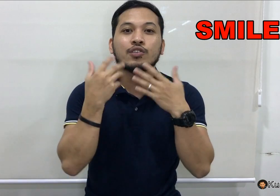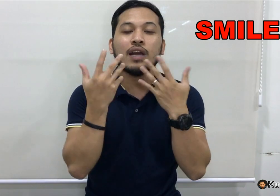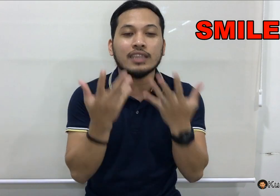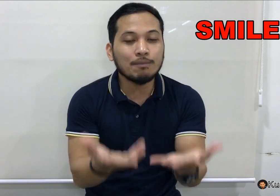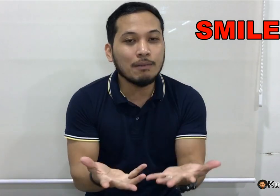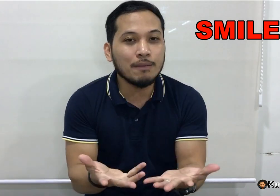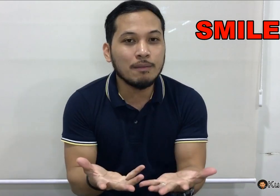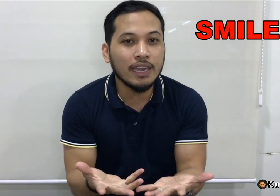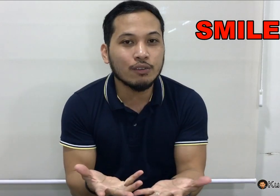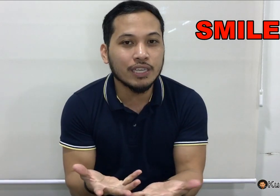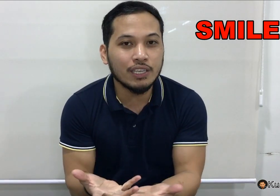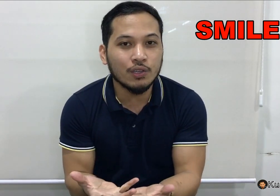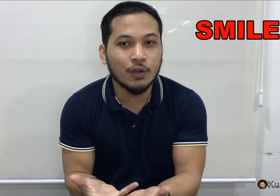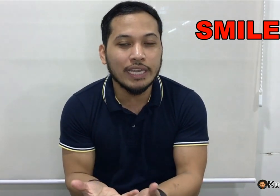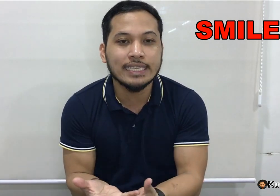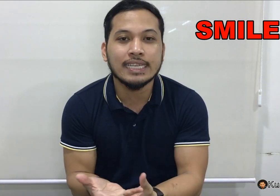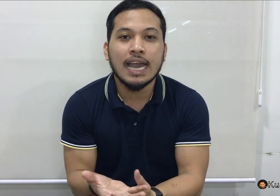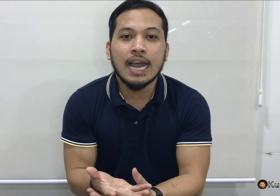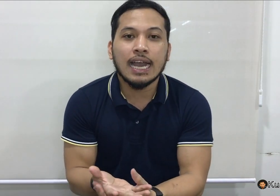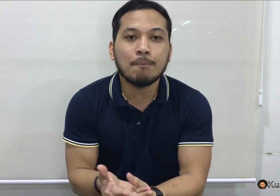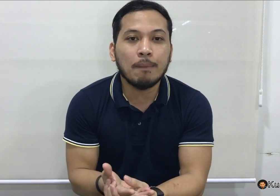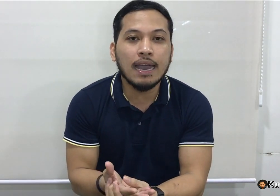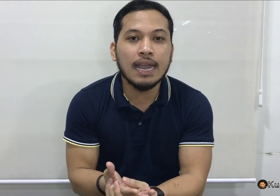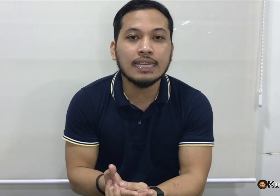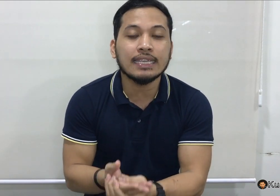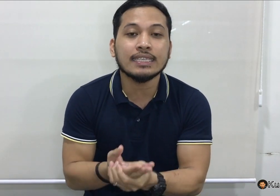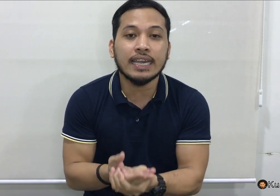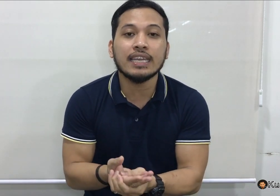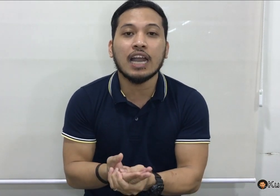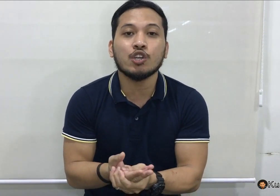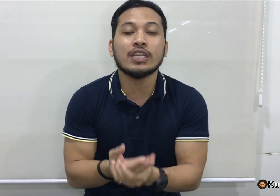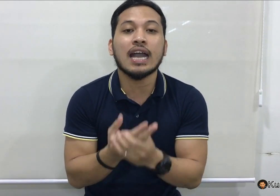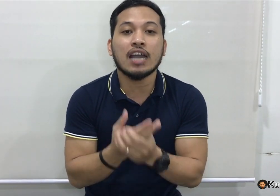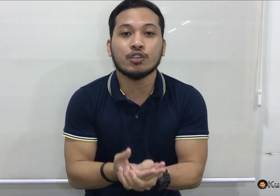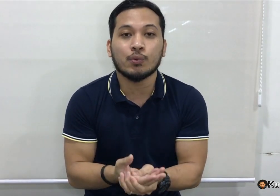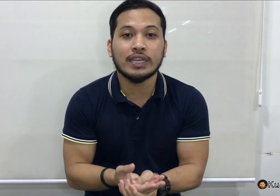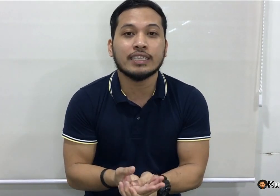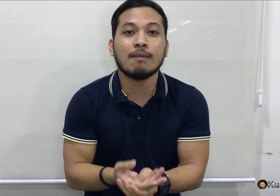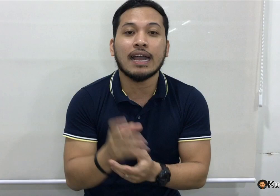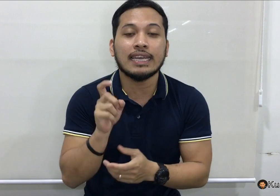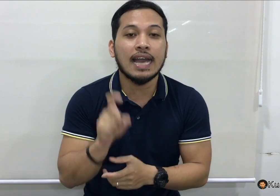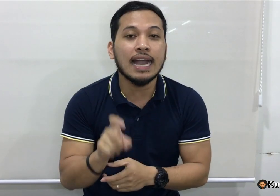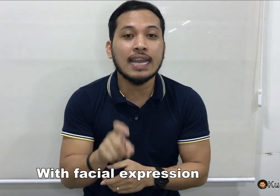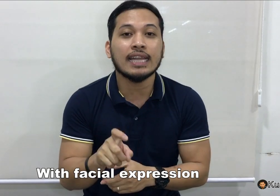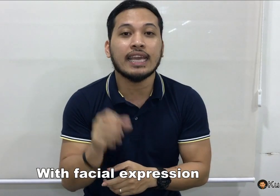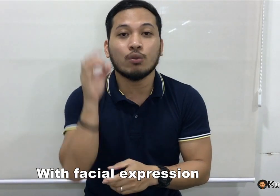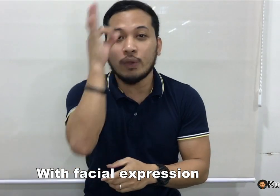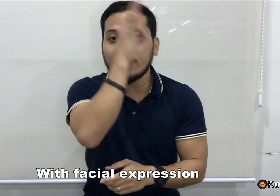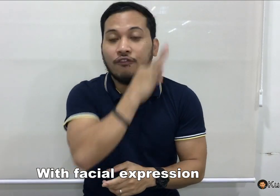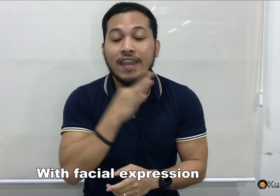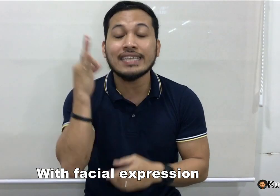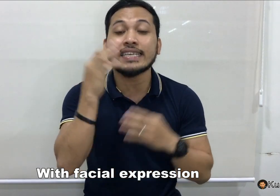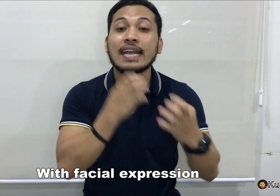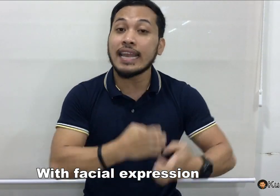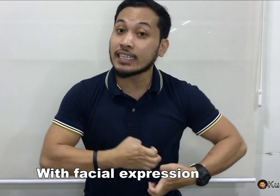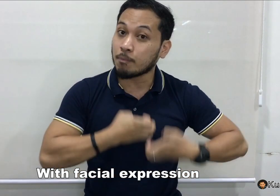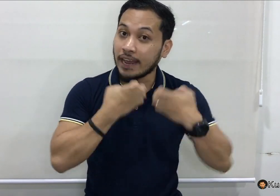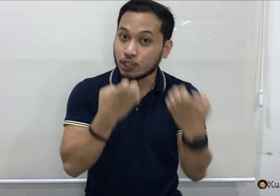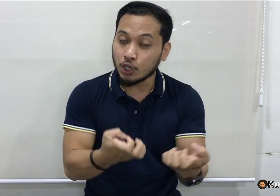So ang tip na may bibigay ko sa inyo is kapag nagsasign na kayo ng action words, diba, kailangan natin with facial expression.